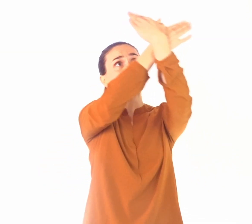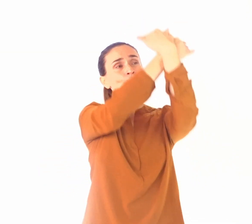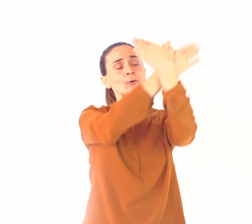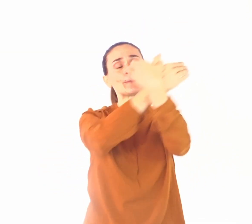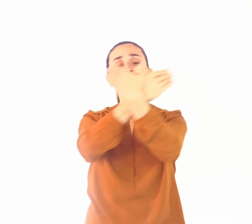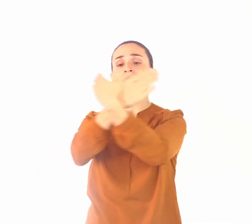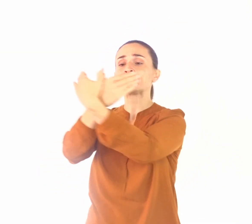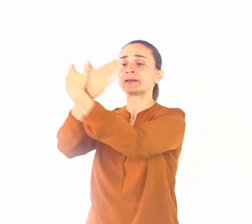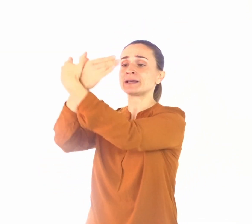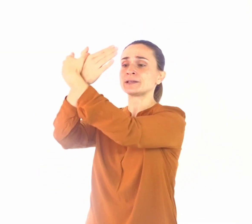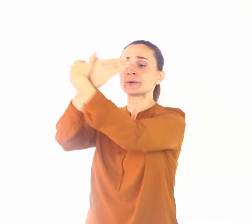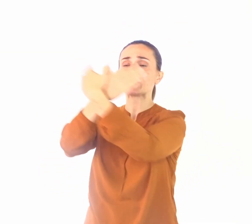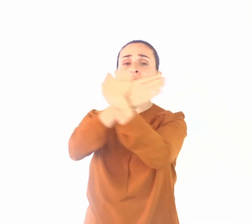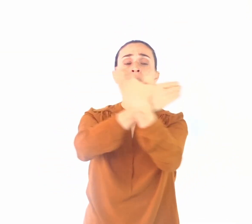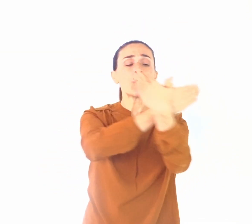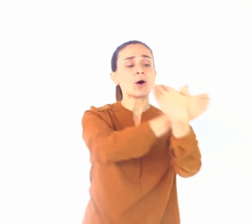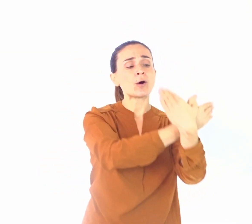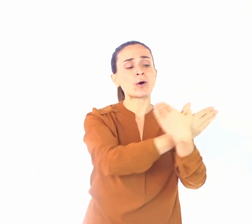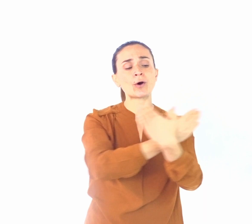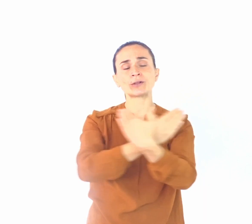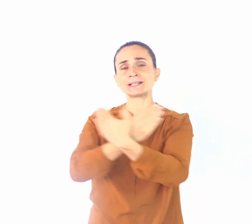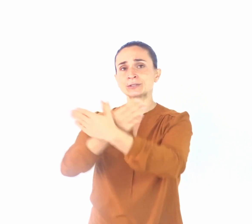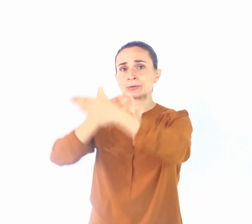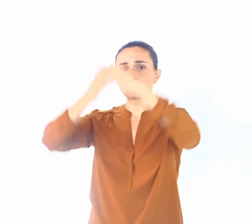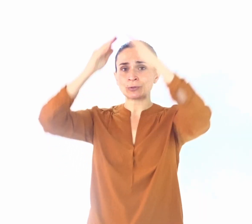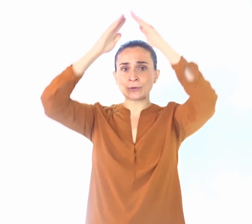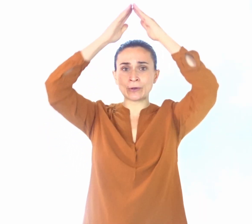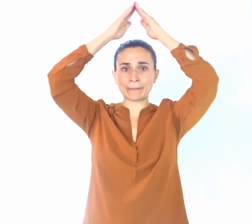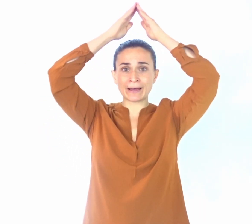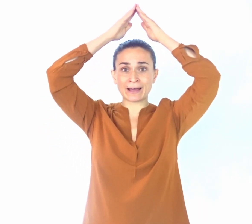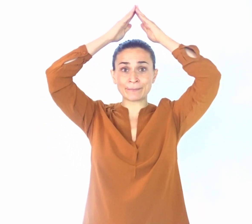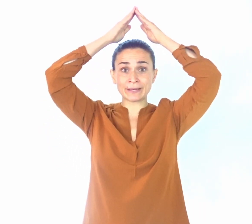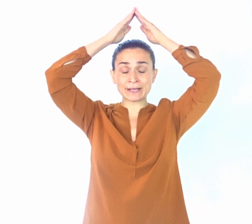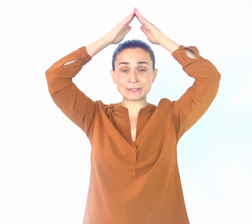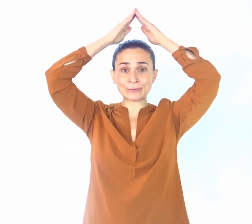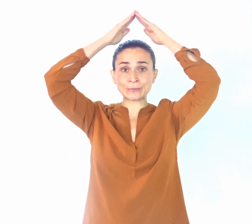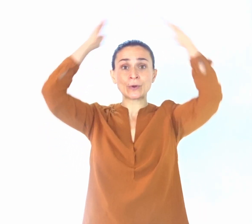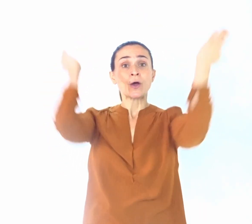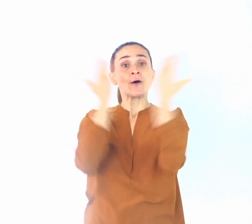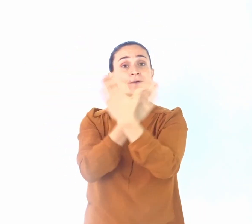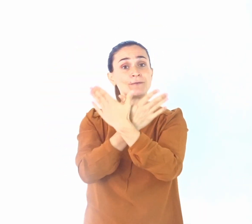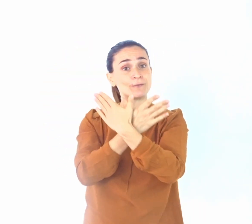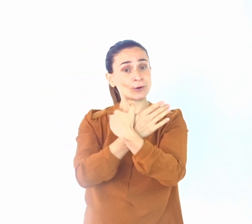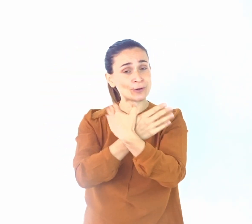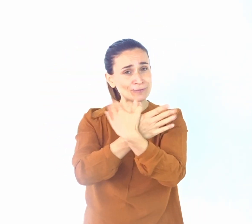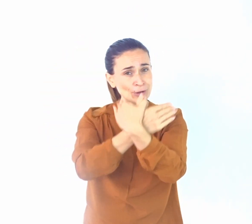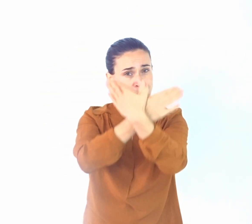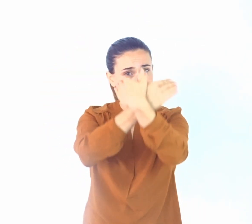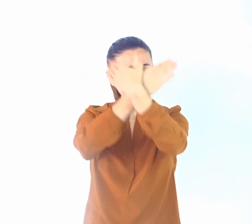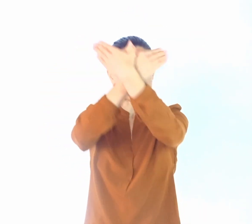papillon au-dessus de ma maison. Vol, vol, vol,